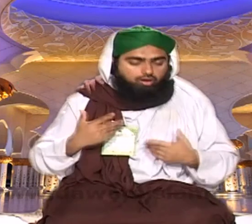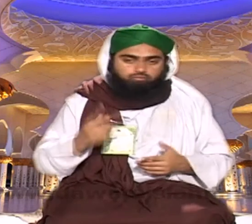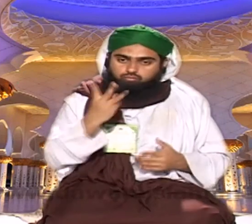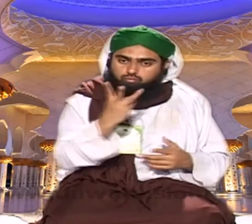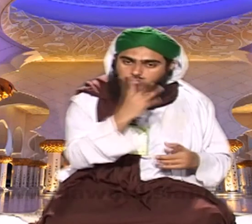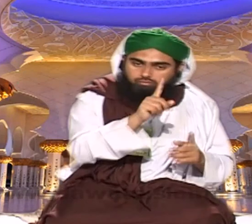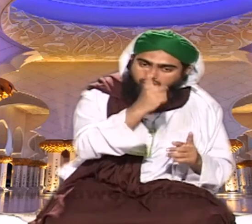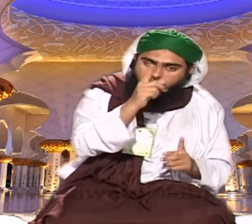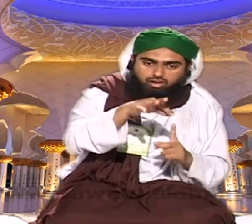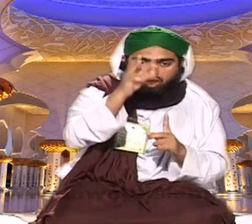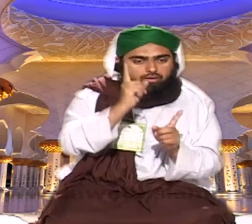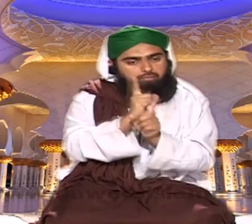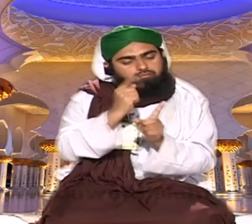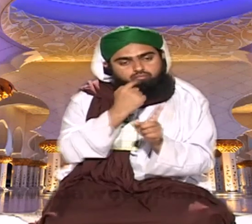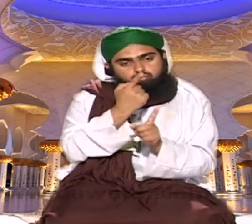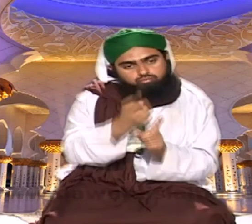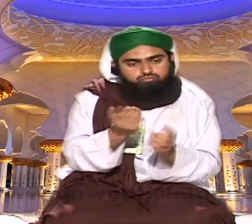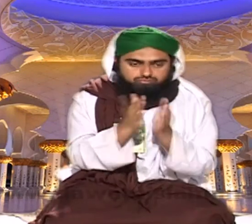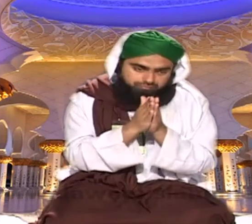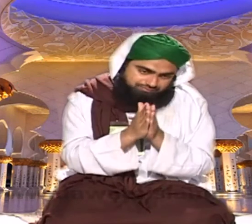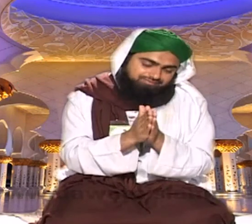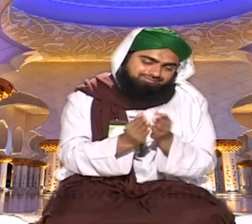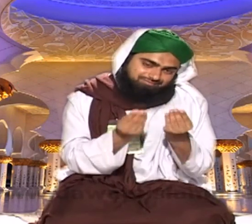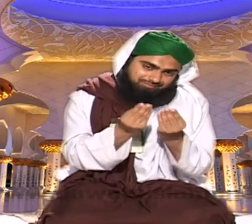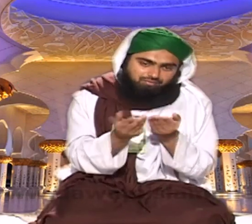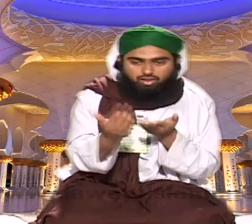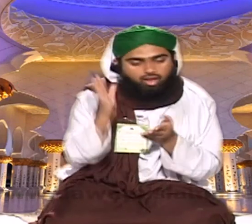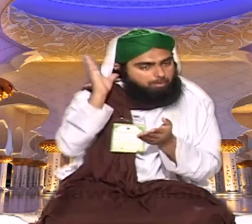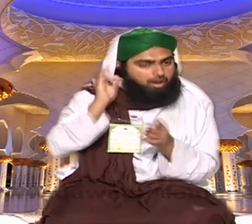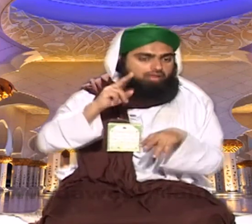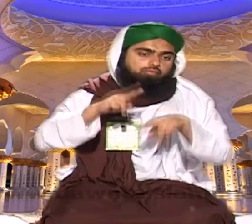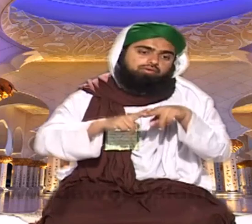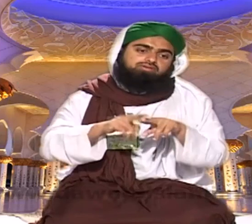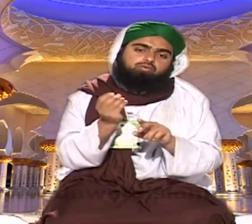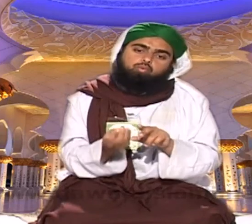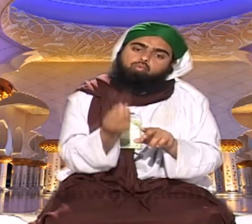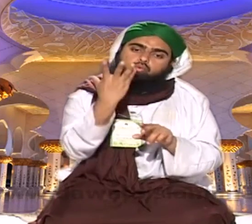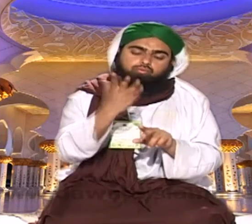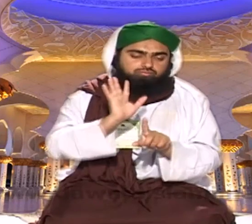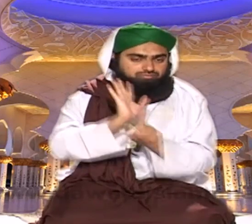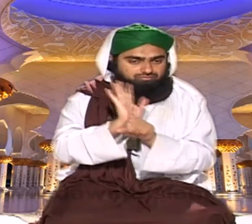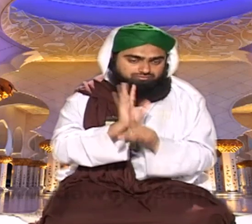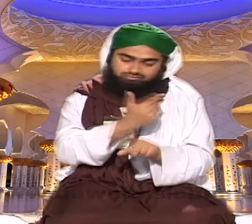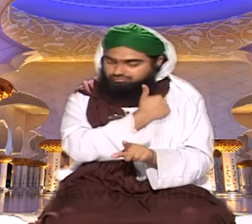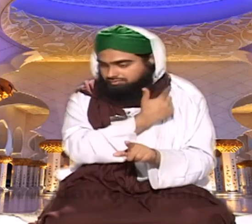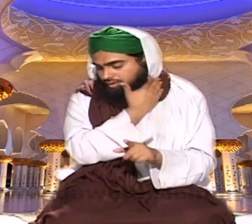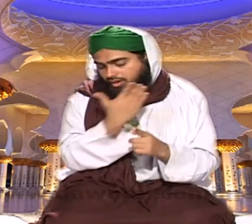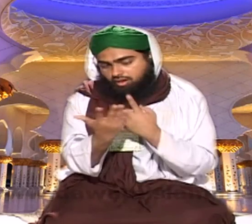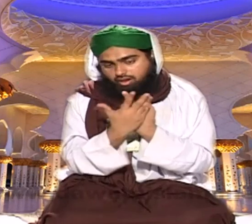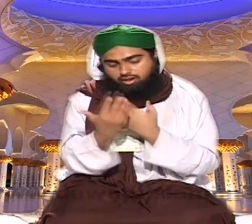بھائی پورے اسٹاپ میں ایک آدھ آدمی تو آپ کو مل جائے گا امام موزنی خادم اسی سے آپ ہاتھ چھوڑ کر انتجا کر دیں کہ مجھے نماز کے لئے اٹھا دیں